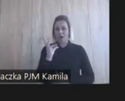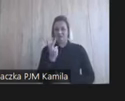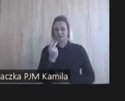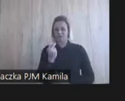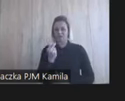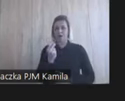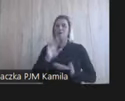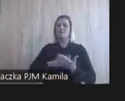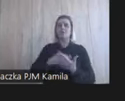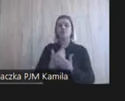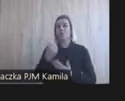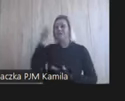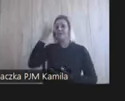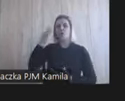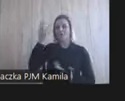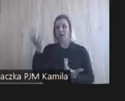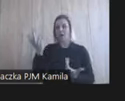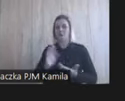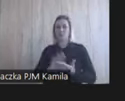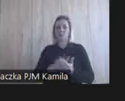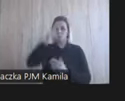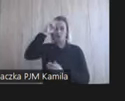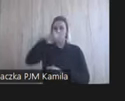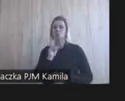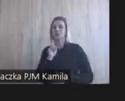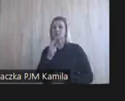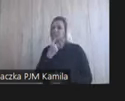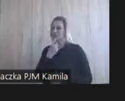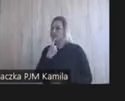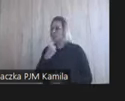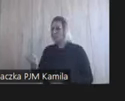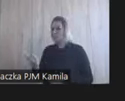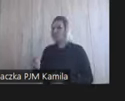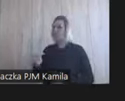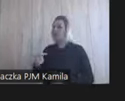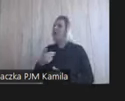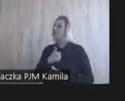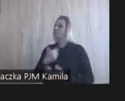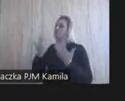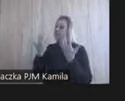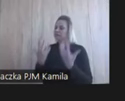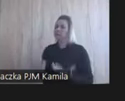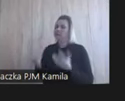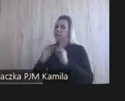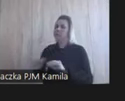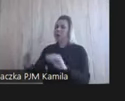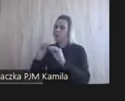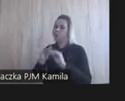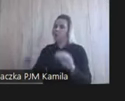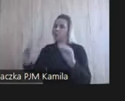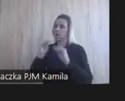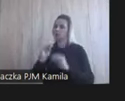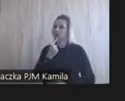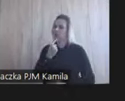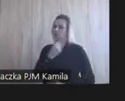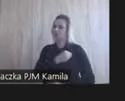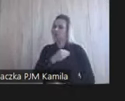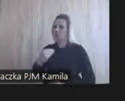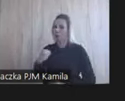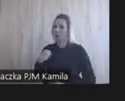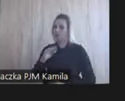rodzic mówi do dziecka chciałabym, chcielibyśmy, żebyś nauczył się polskiego. I tu masz słownik